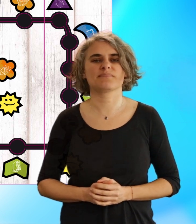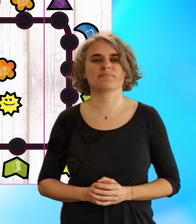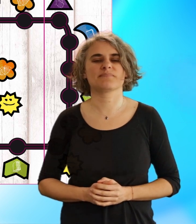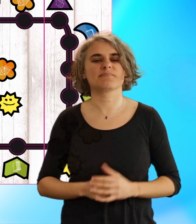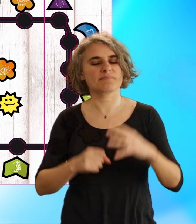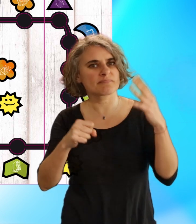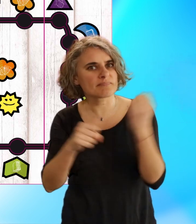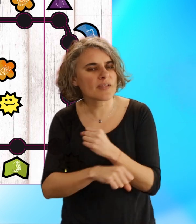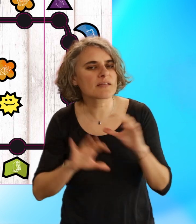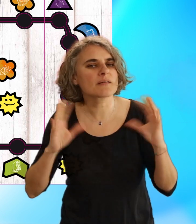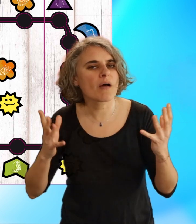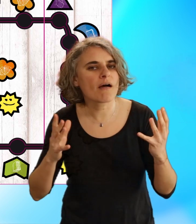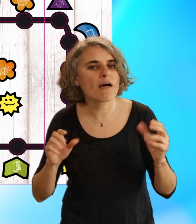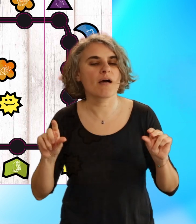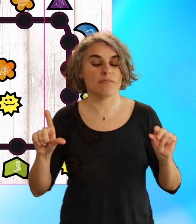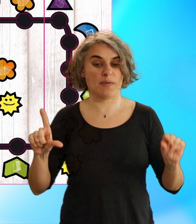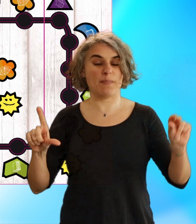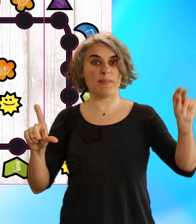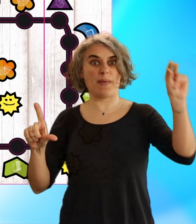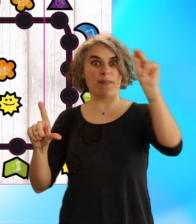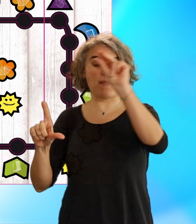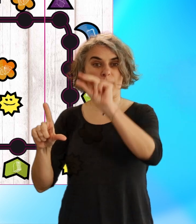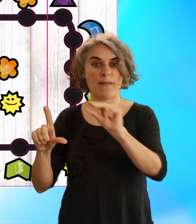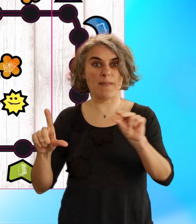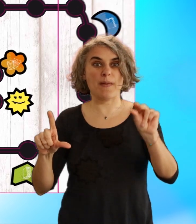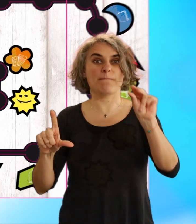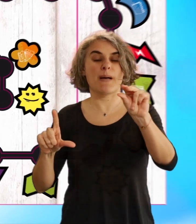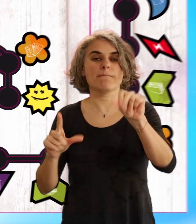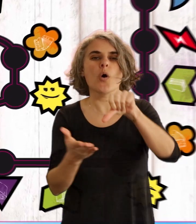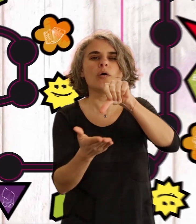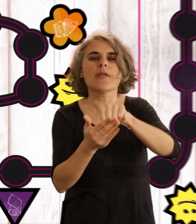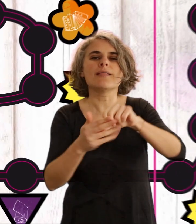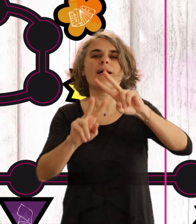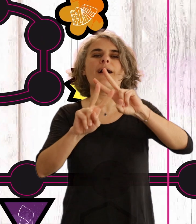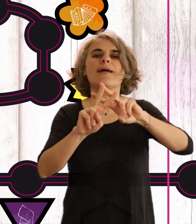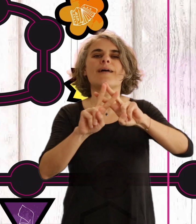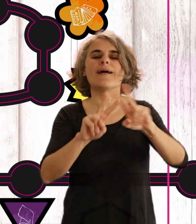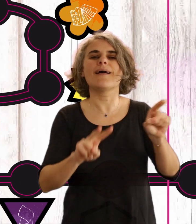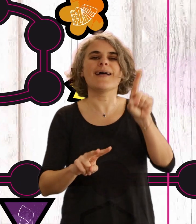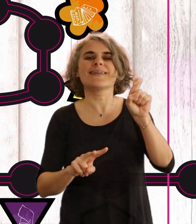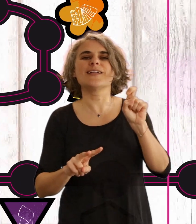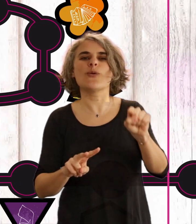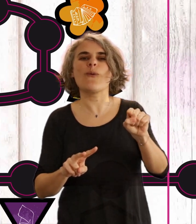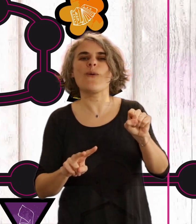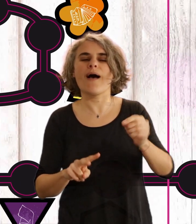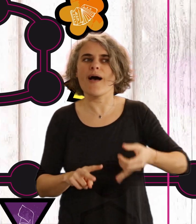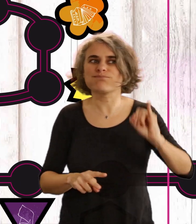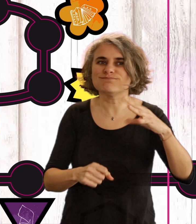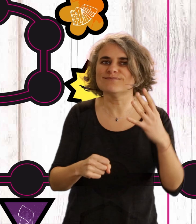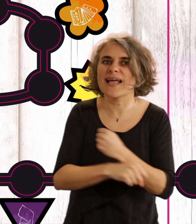plateau. Pour être déclarée vainqueur, une équipe doit parcourir l'intégralité du plateau, puis répondre correctement à une